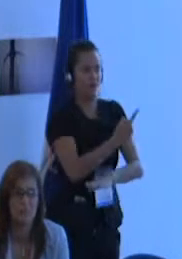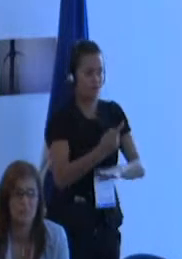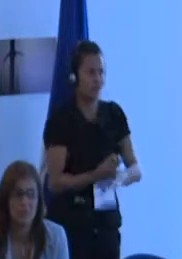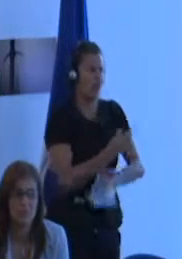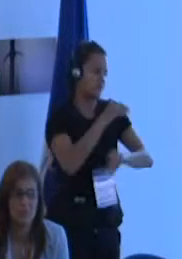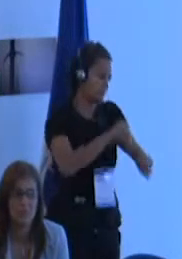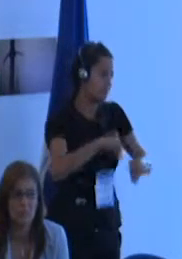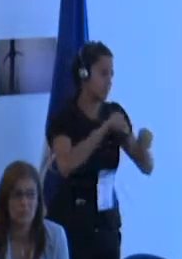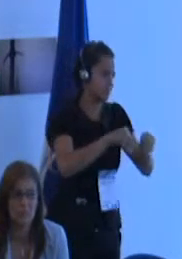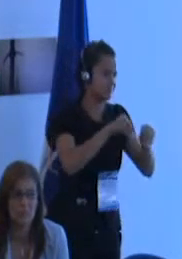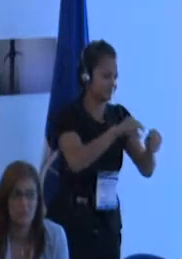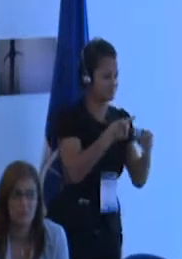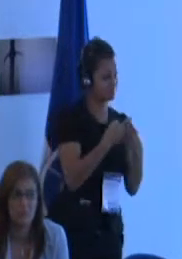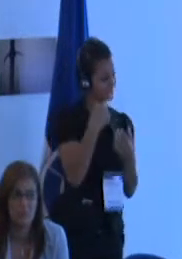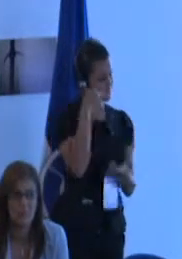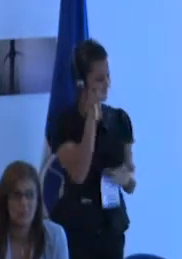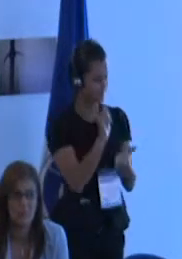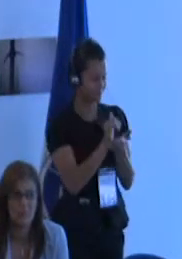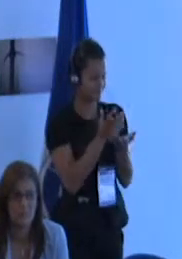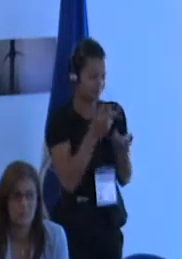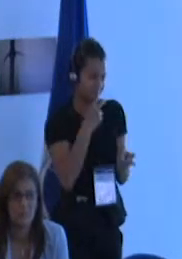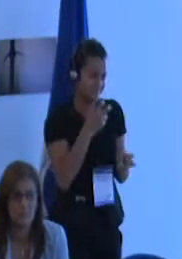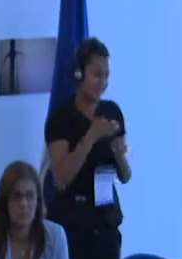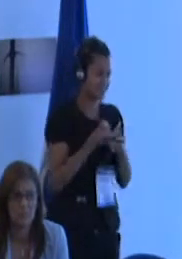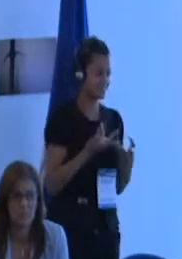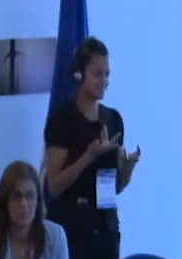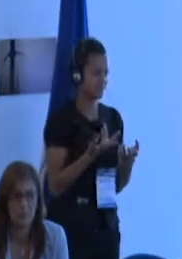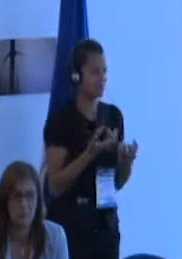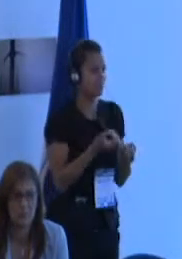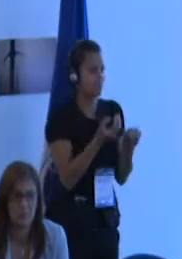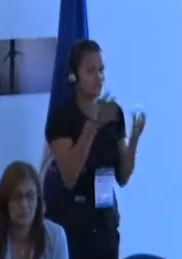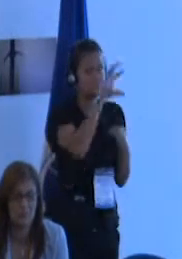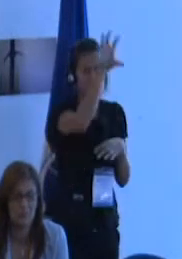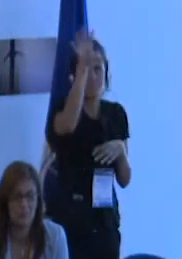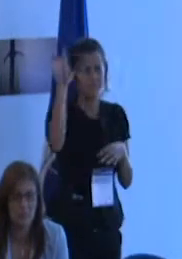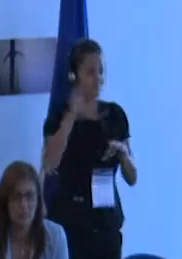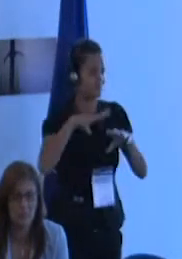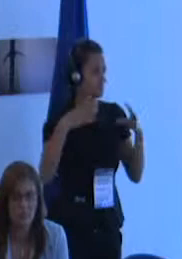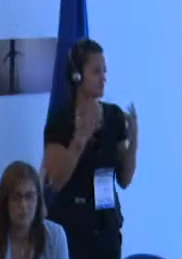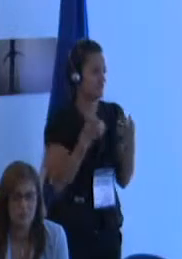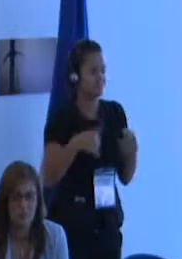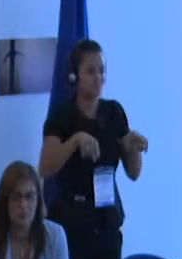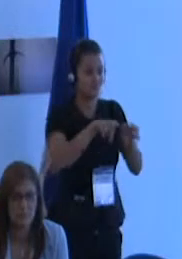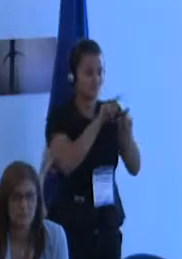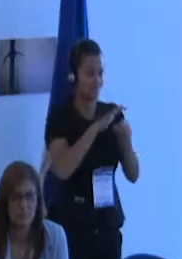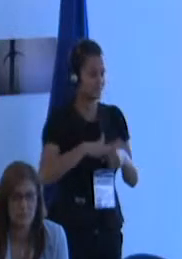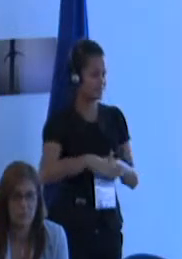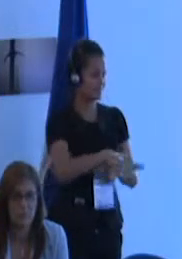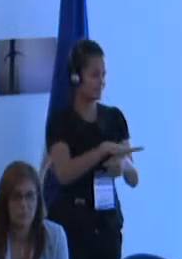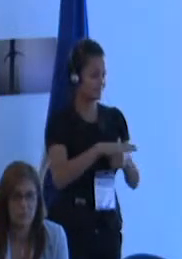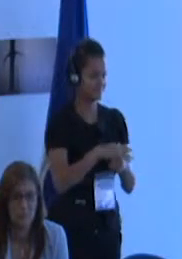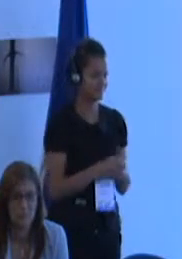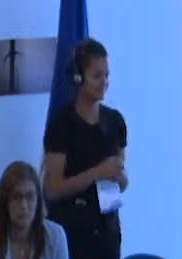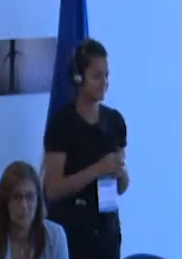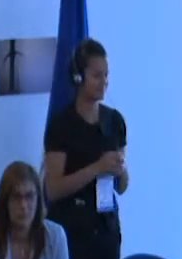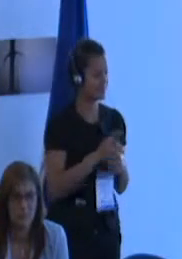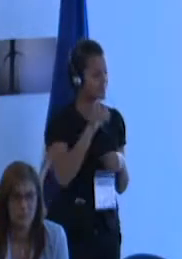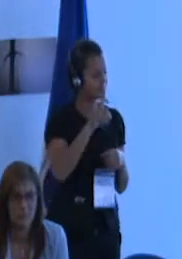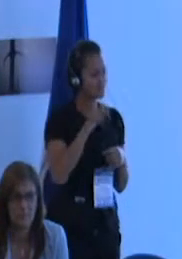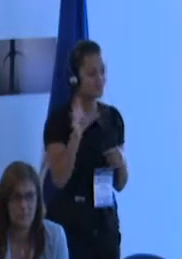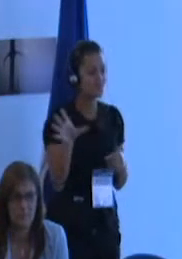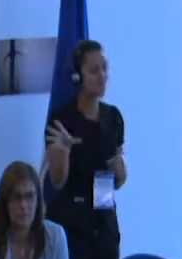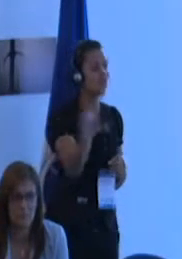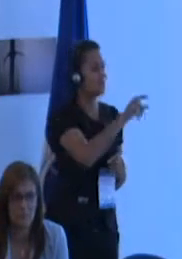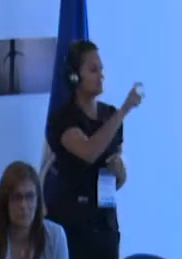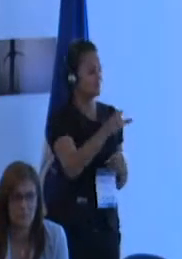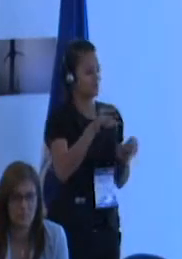creo que sería muy difícil establecerla. En muchos países del mundo la situación es similar, debería capacitarse